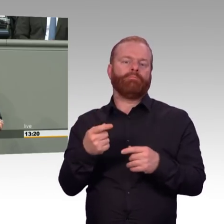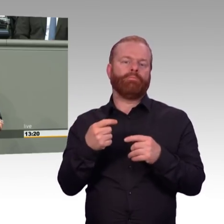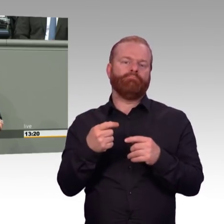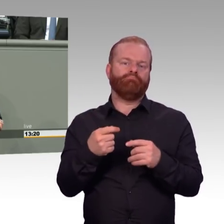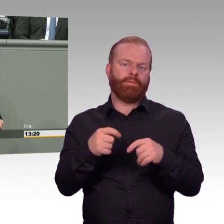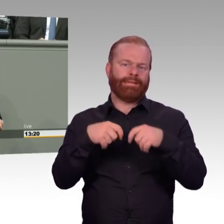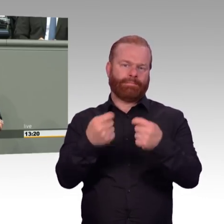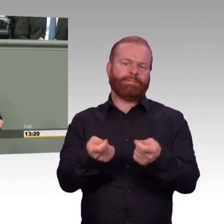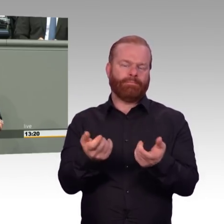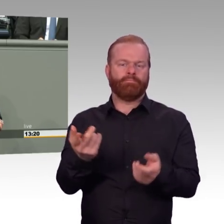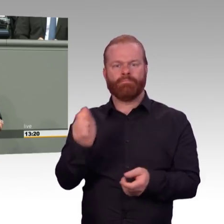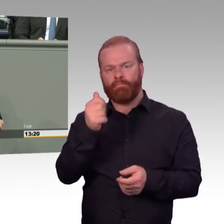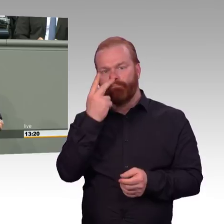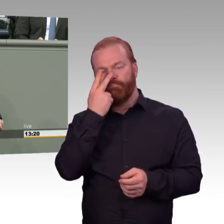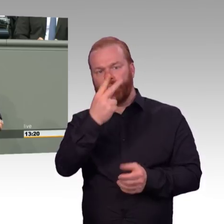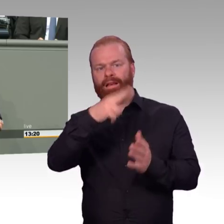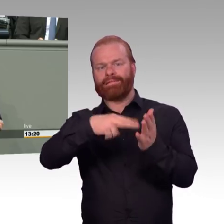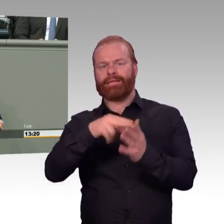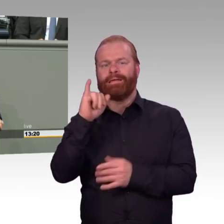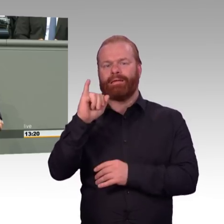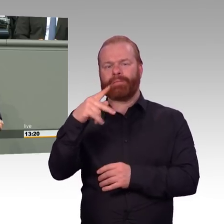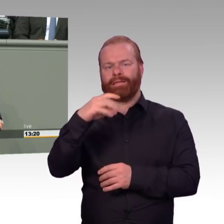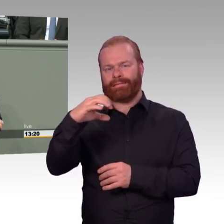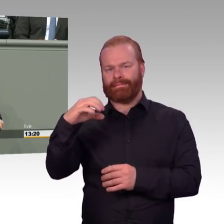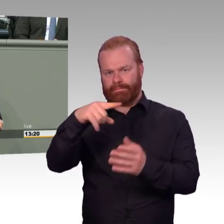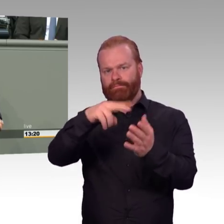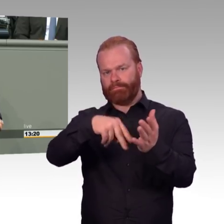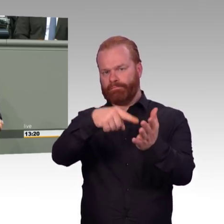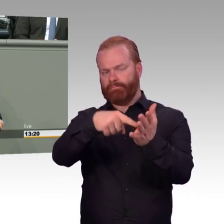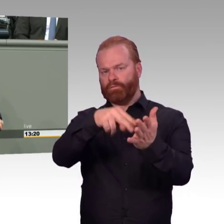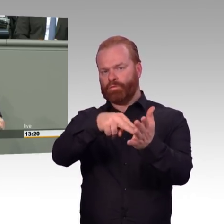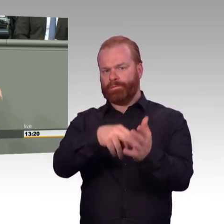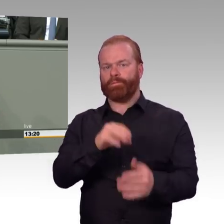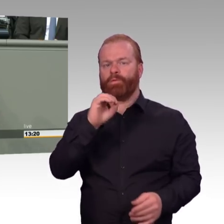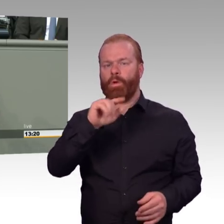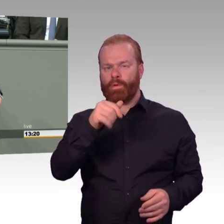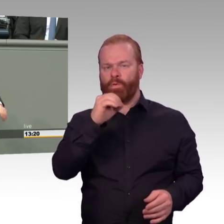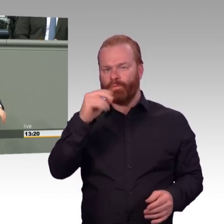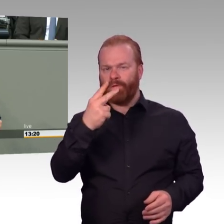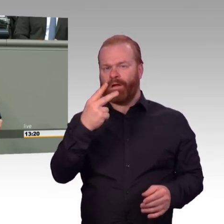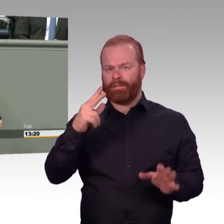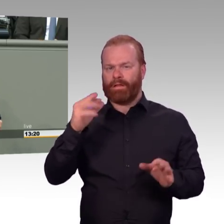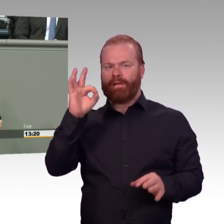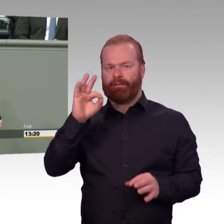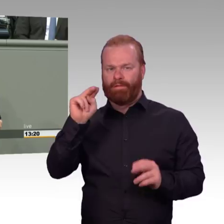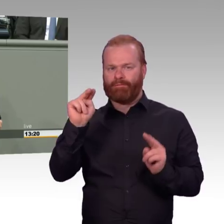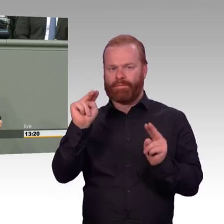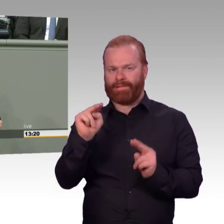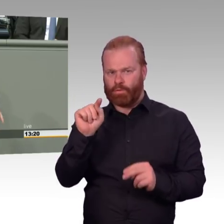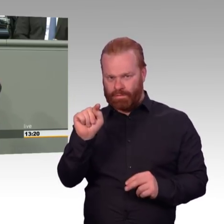Grad Celsius Verringerung der Erderwärmung. So. Kommen wir zum Nächsten. Sie zum Beispiel versammeln sich hinter einer,